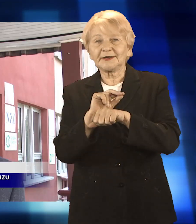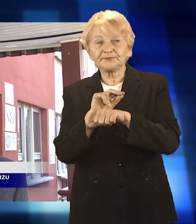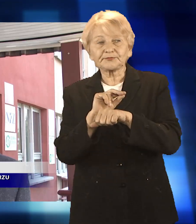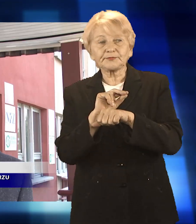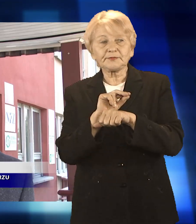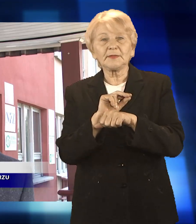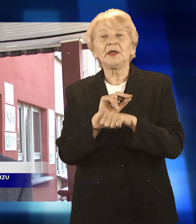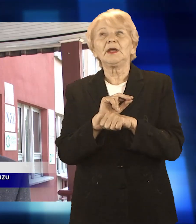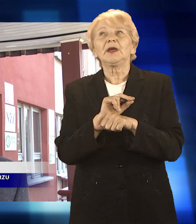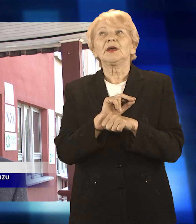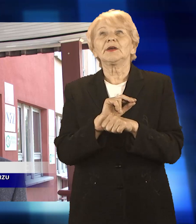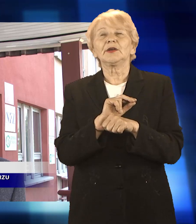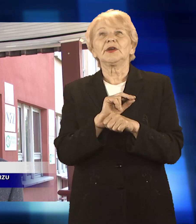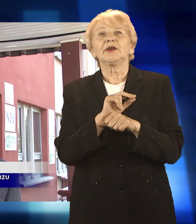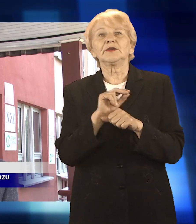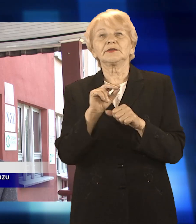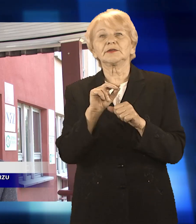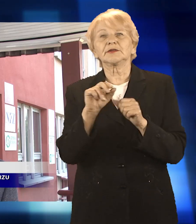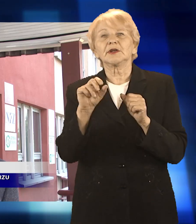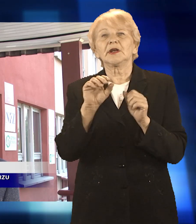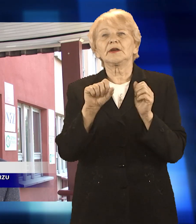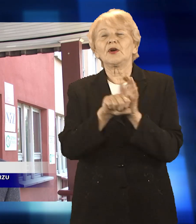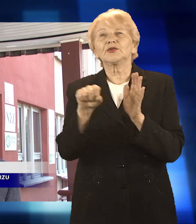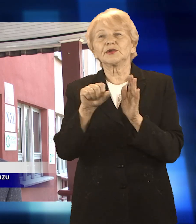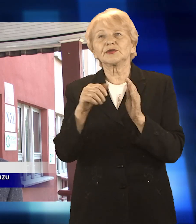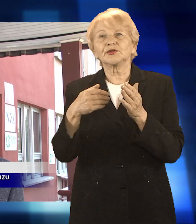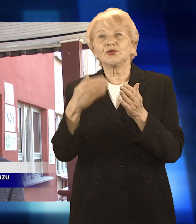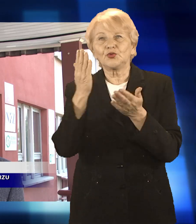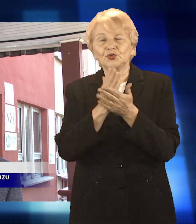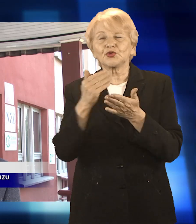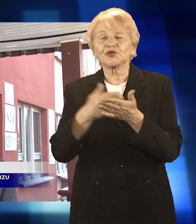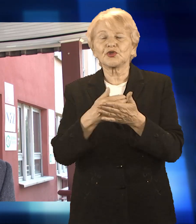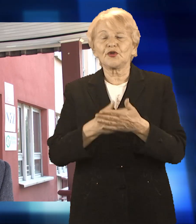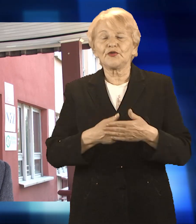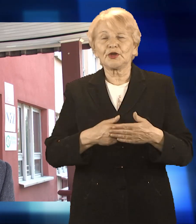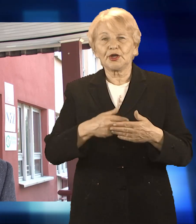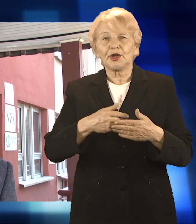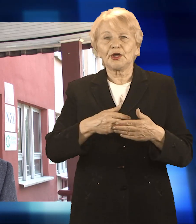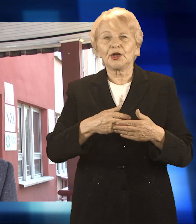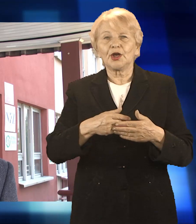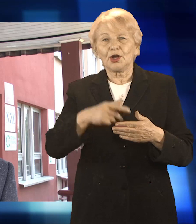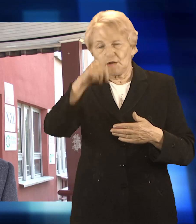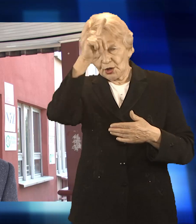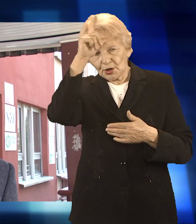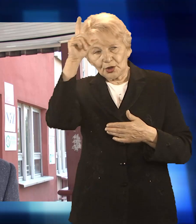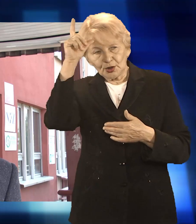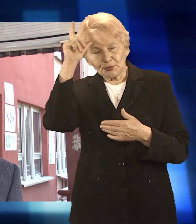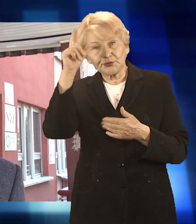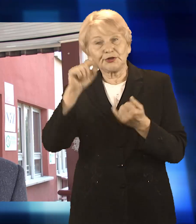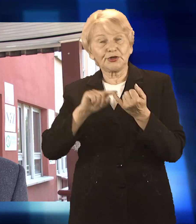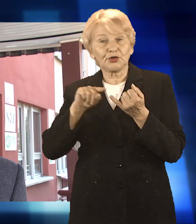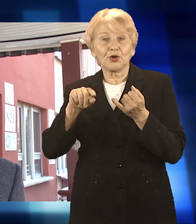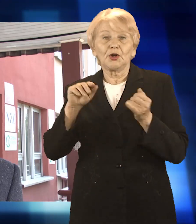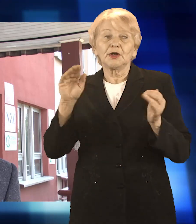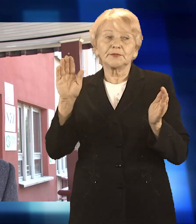Spora część naszego personelu też jest na różnych świadczeniach chorobowych. I to w pewnym sposób nam